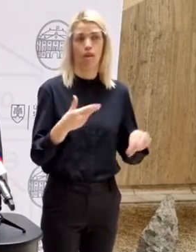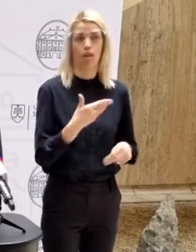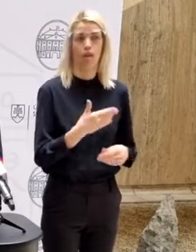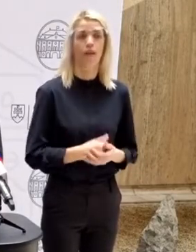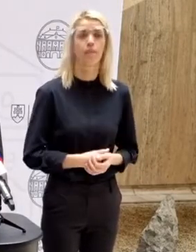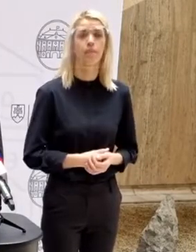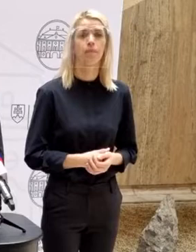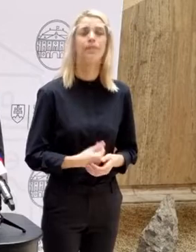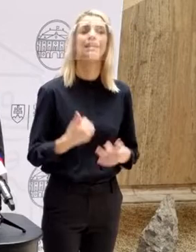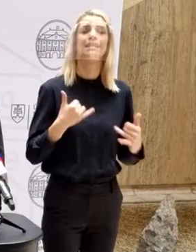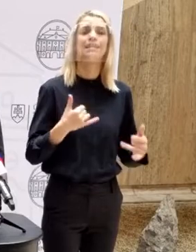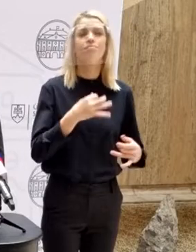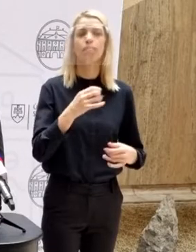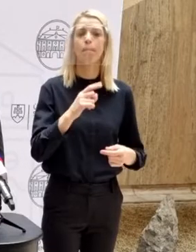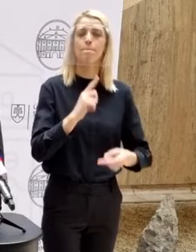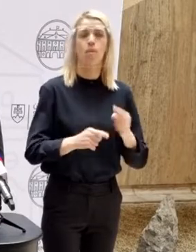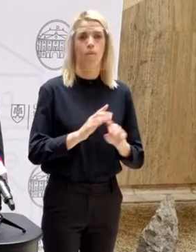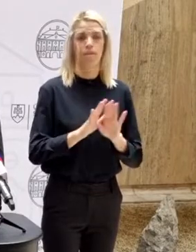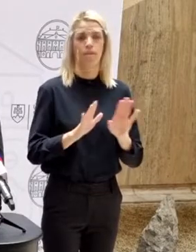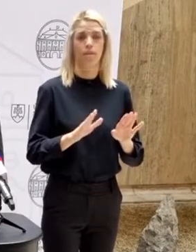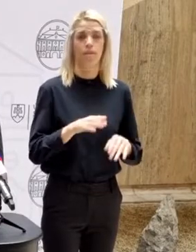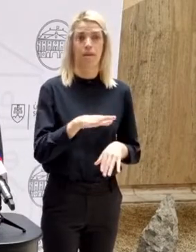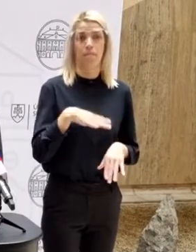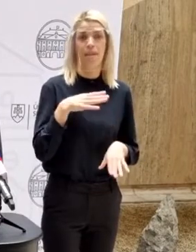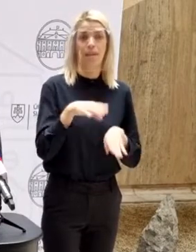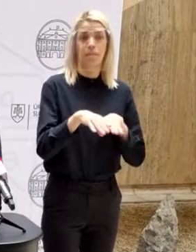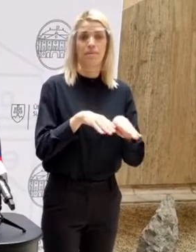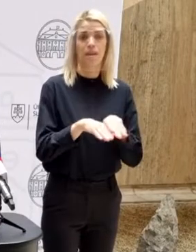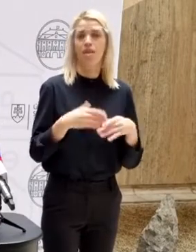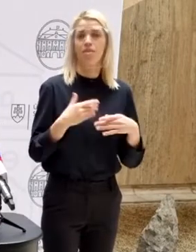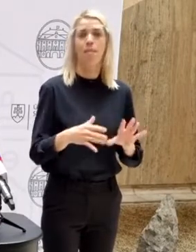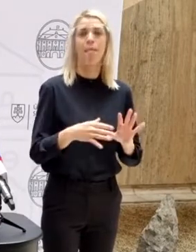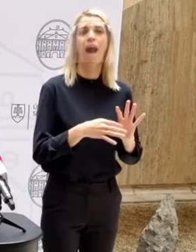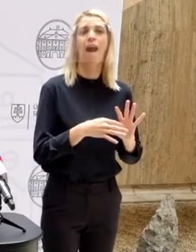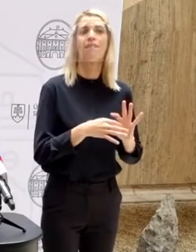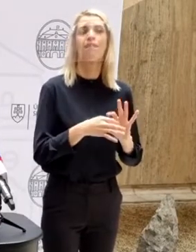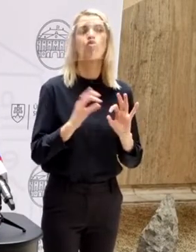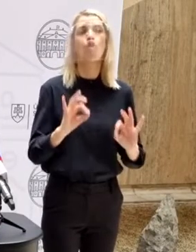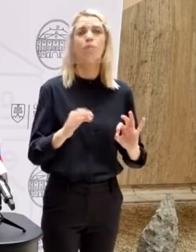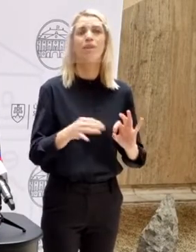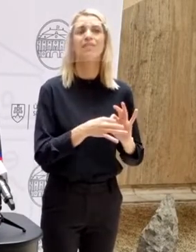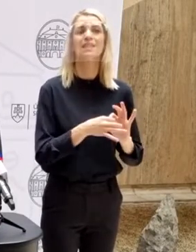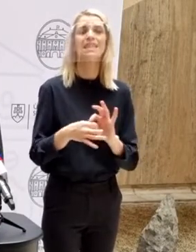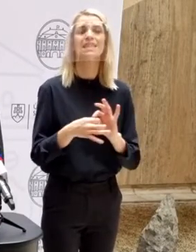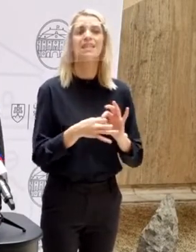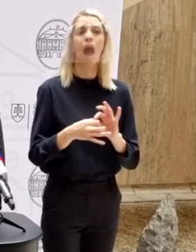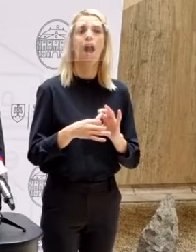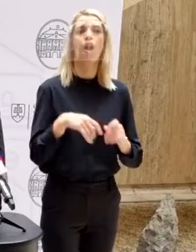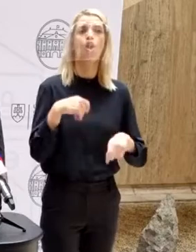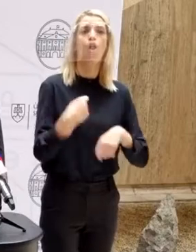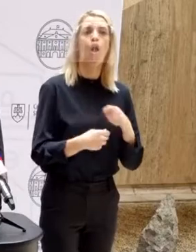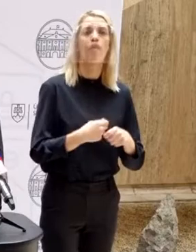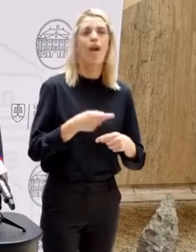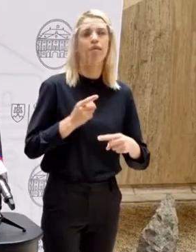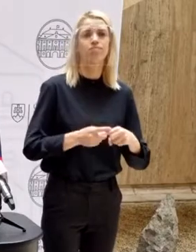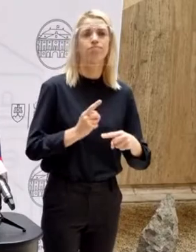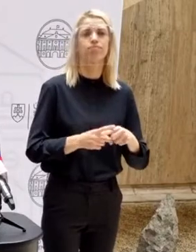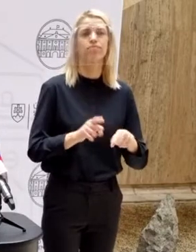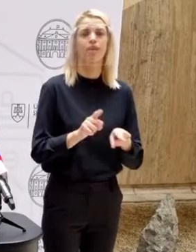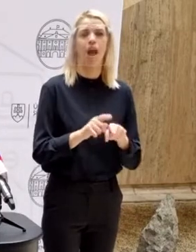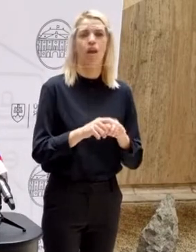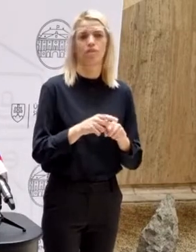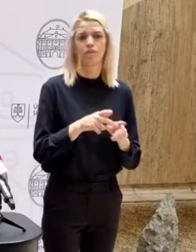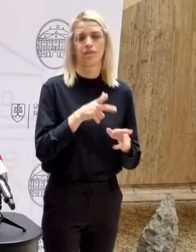Úplne, ale čisto politicky. Pani ministerka nemá úplne najlepšie vzťahy v tej vláde. Viacero kolegov sa na ňu pravidelne kriticky